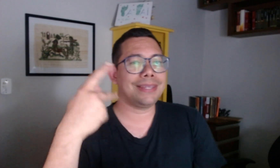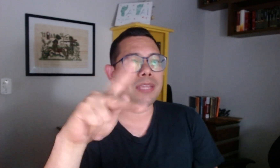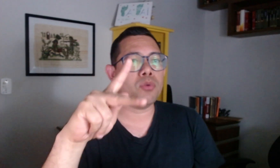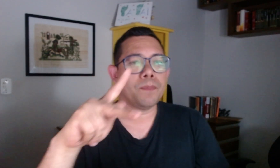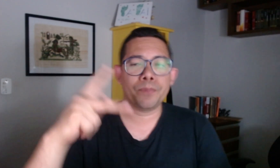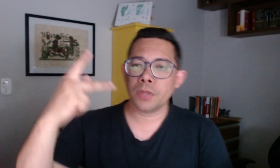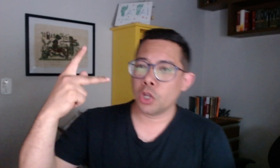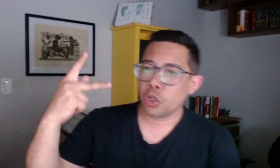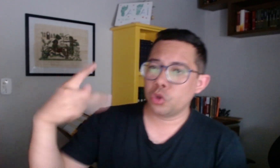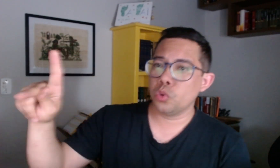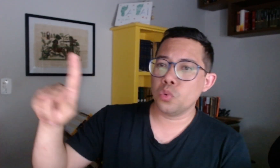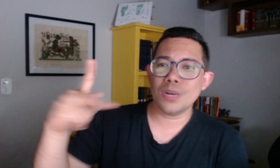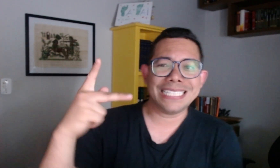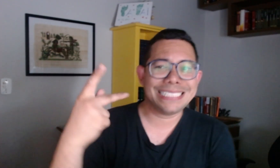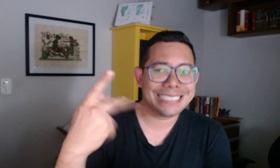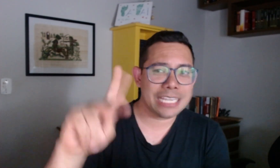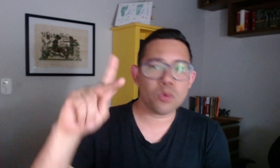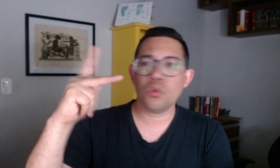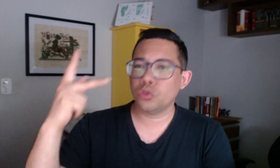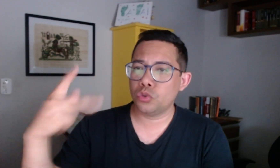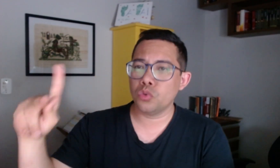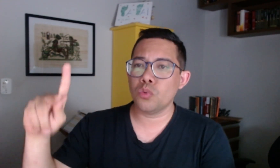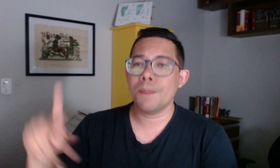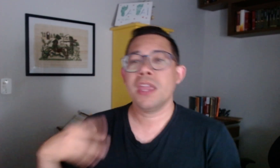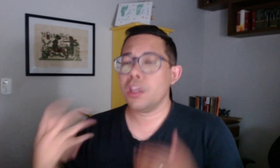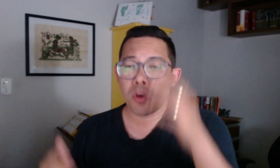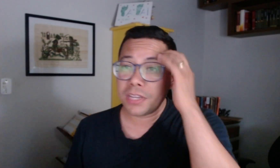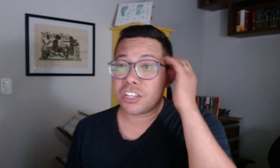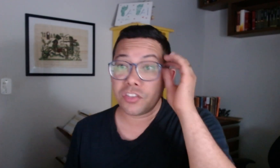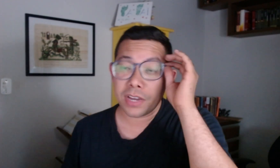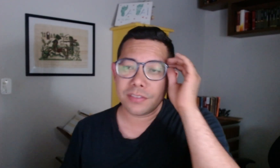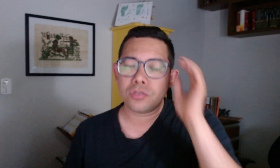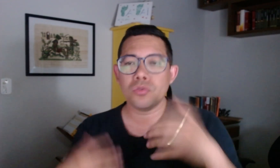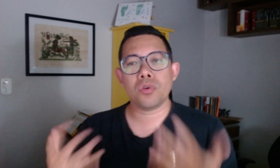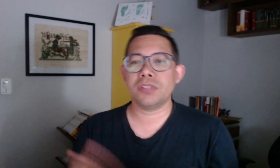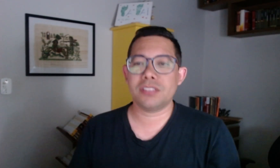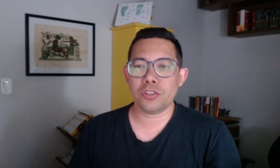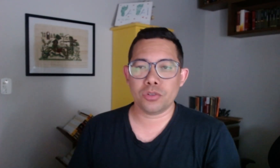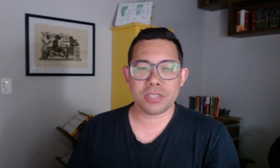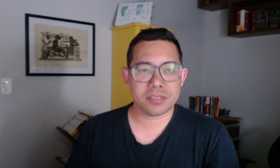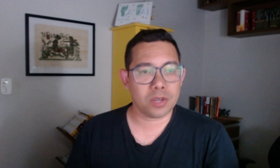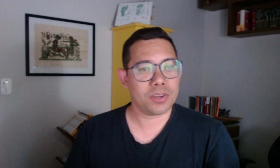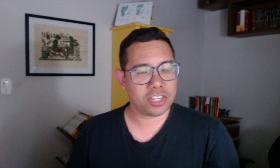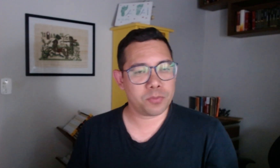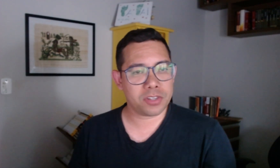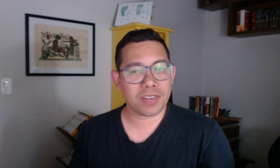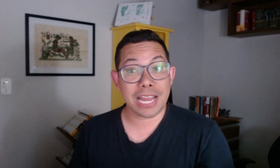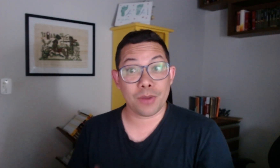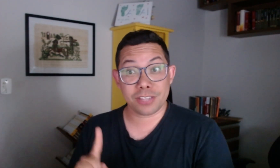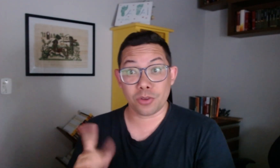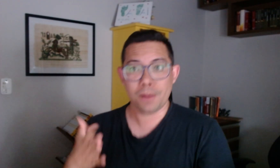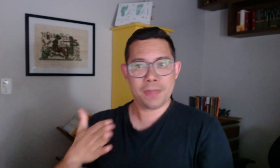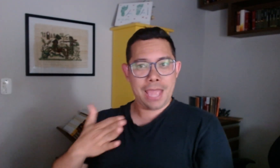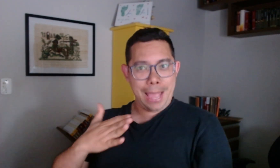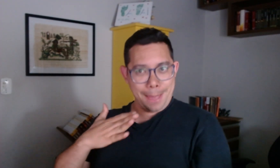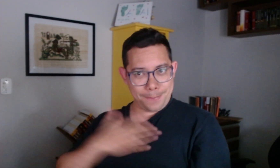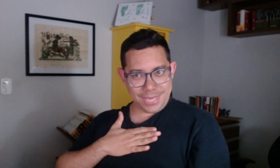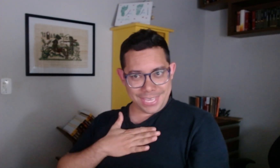teu, tua, seu, sua. E como que a gente faz isso no contexto religioso cristão? A gente pode falar, olha só, a minha